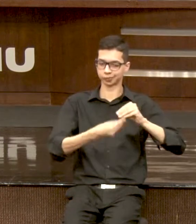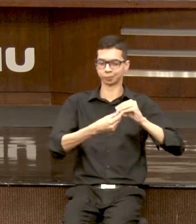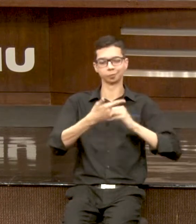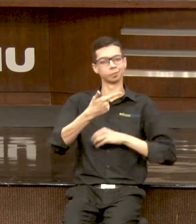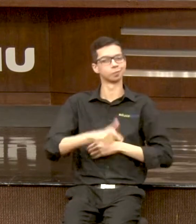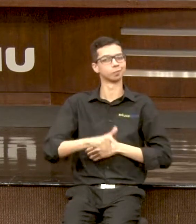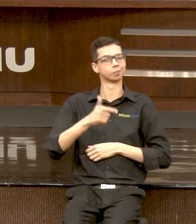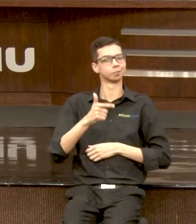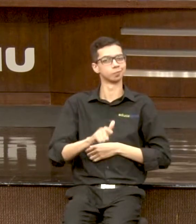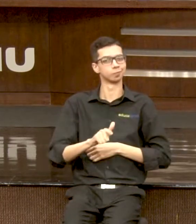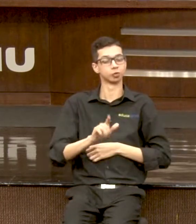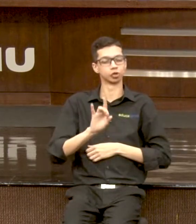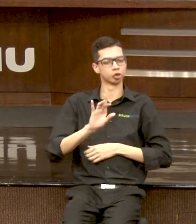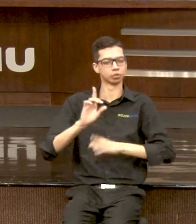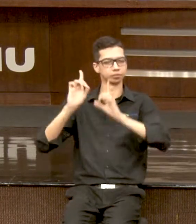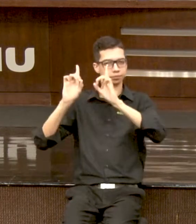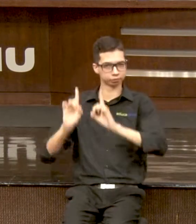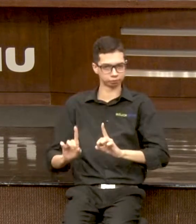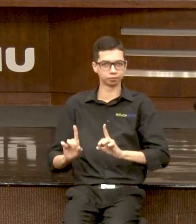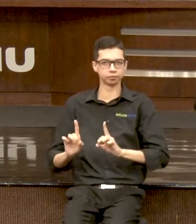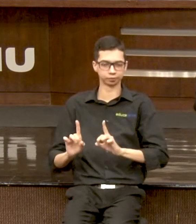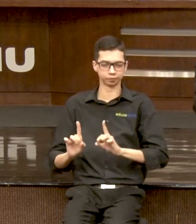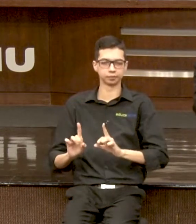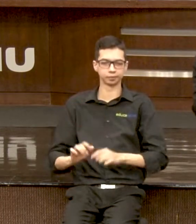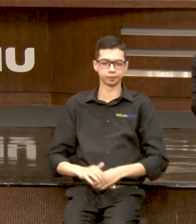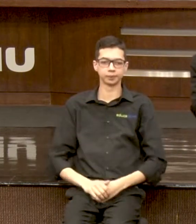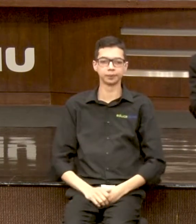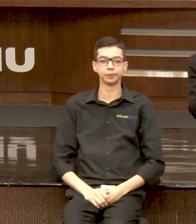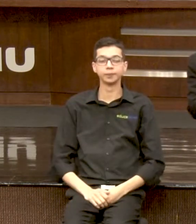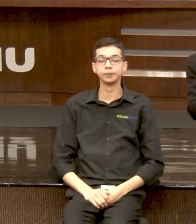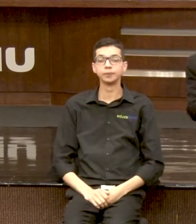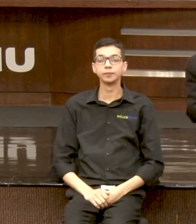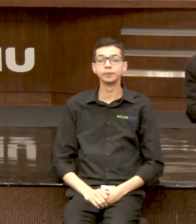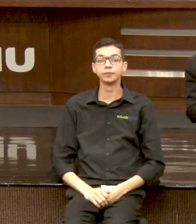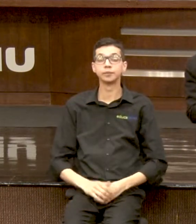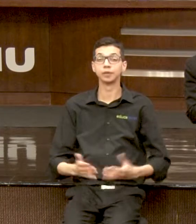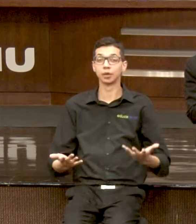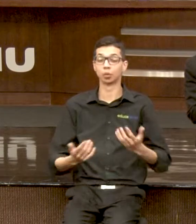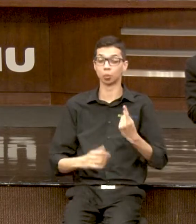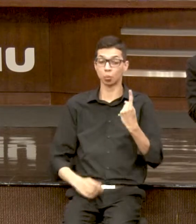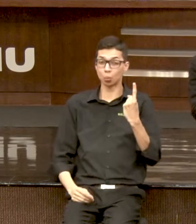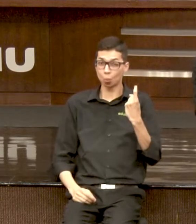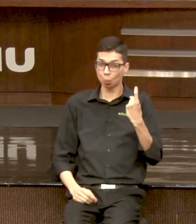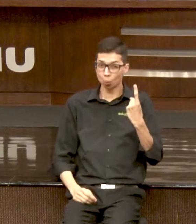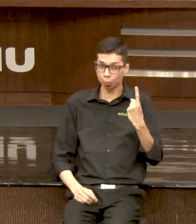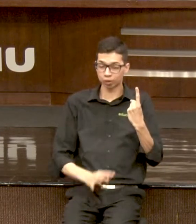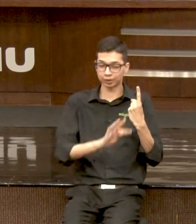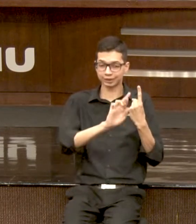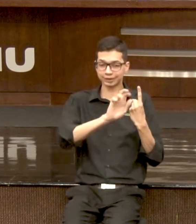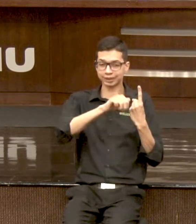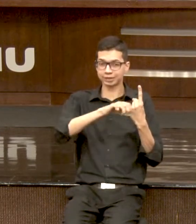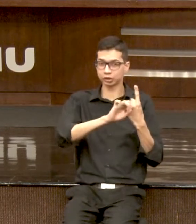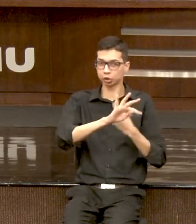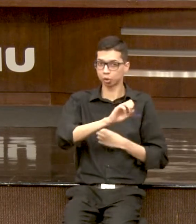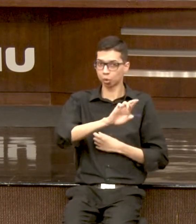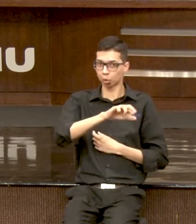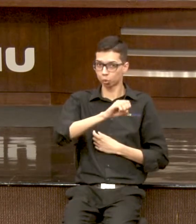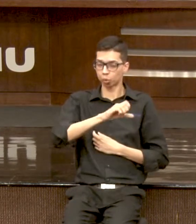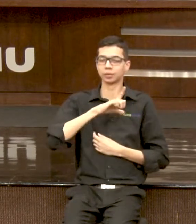Fica com essa informação. Aí eu vou dar uma outra informação. O único transtorno que existe uma lei